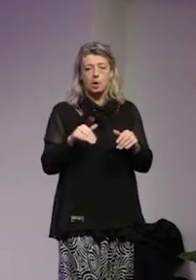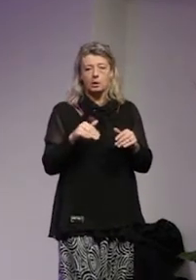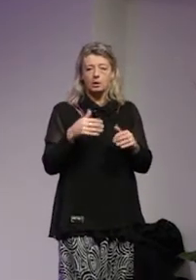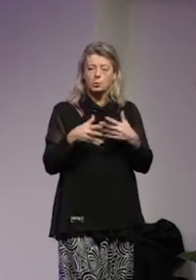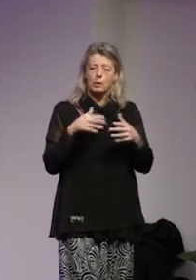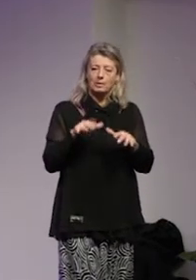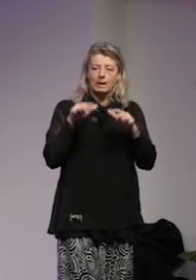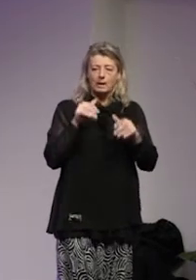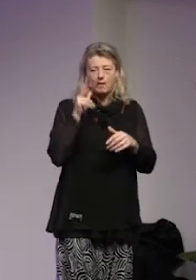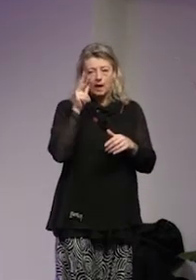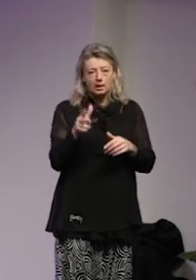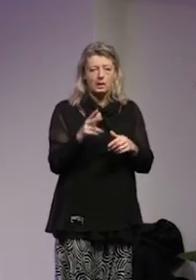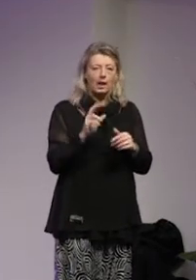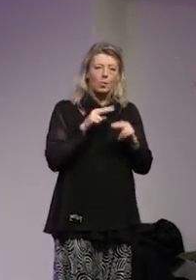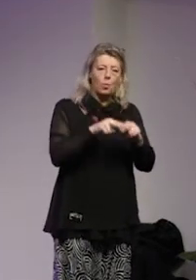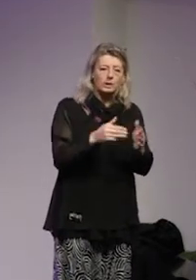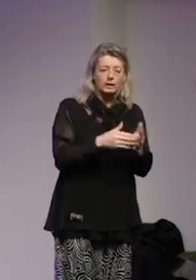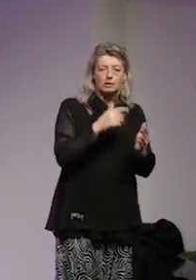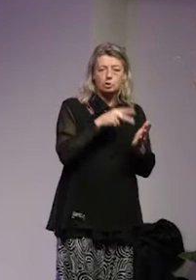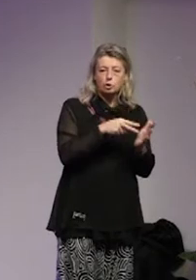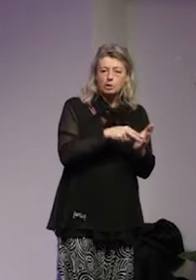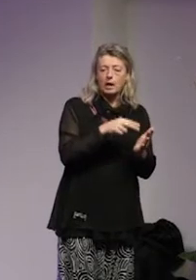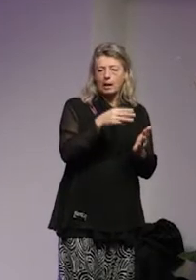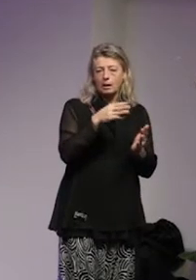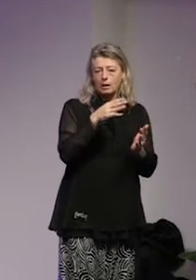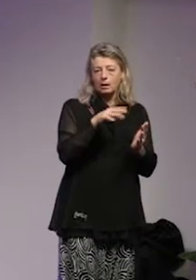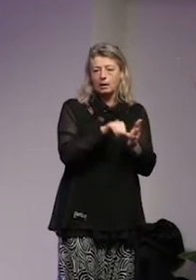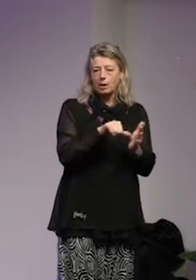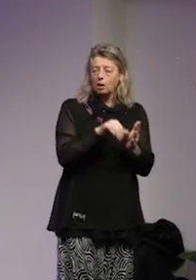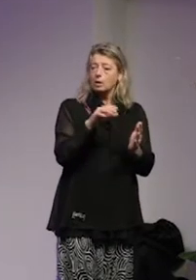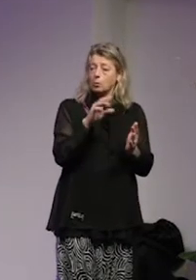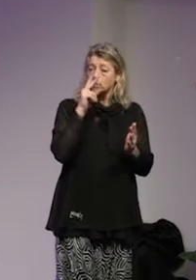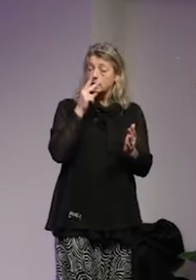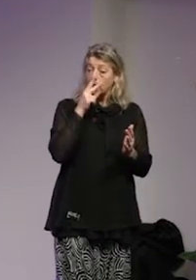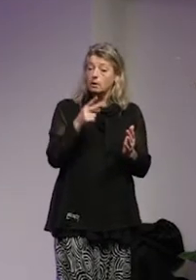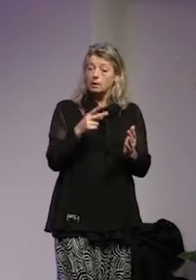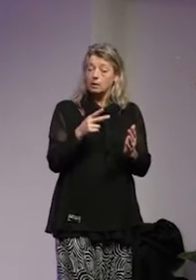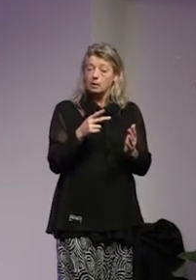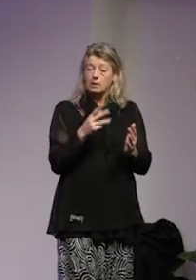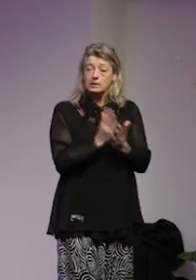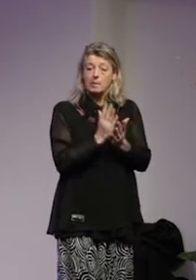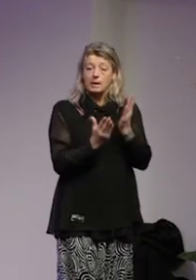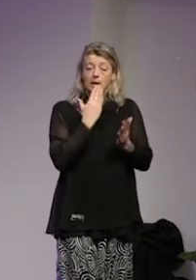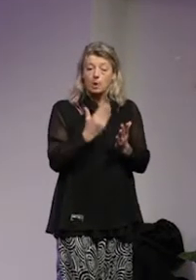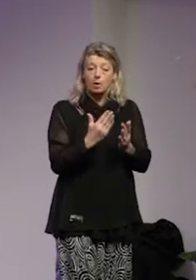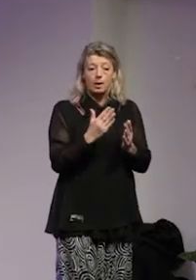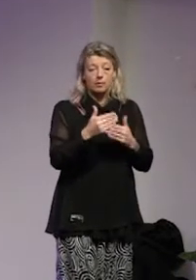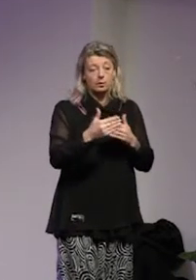Belgien eller åkt ner till Syrien Irak så får han fram ett material som tycks stämma ganska väl också med förhållandena i Sverige